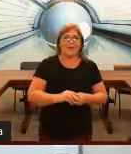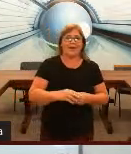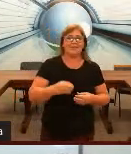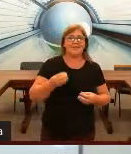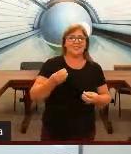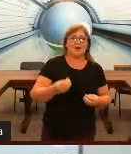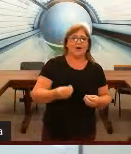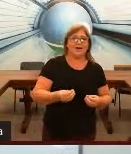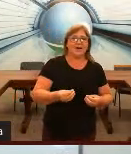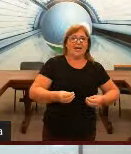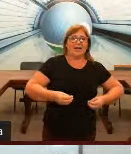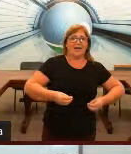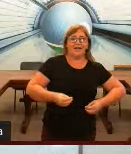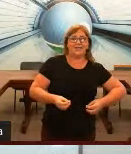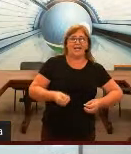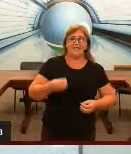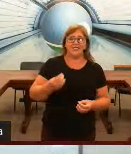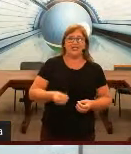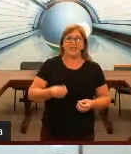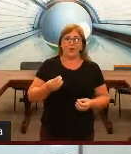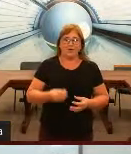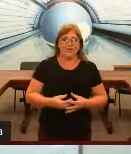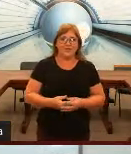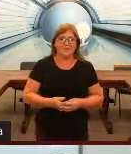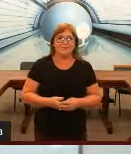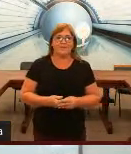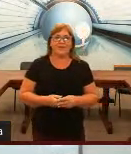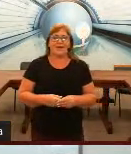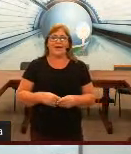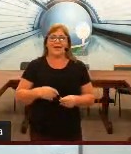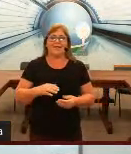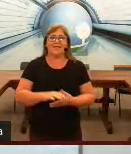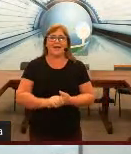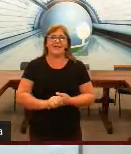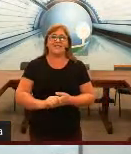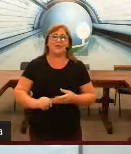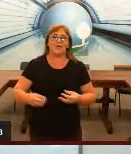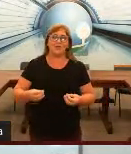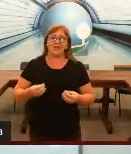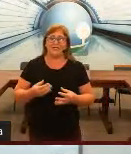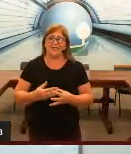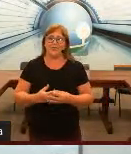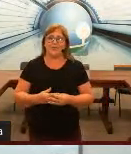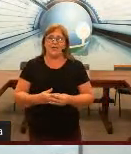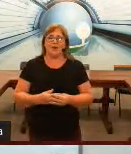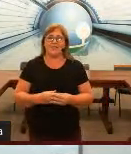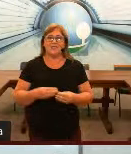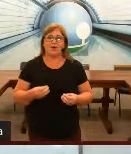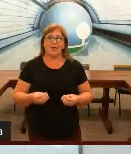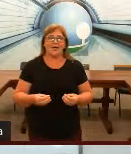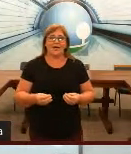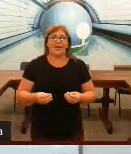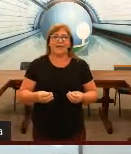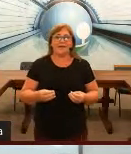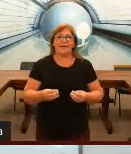Essa escola, ela existe até hoje, ela está no Rio de Janeiro, é uma escola que